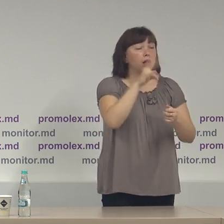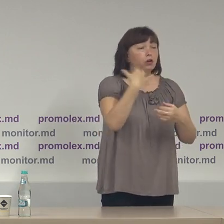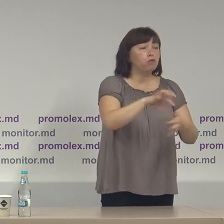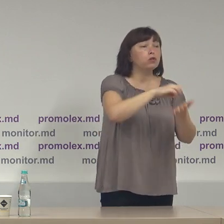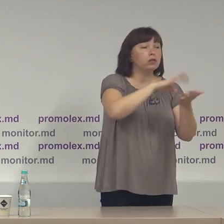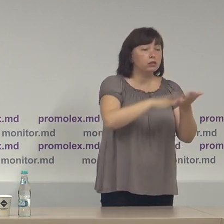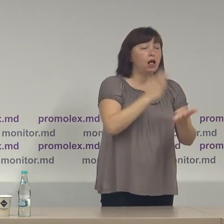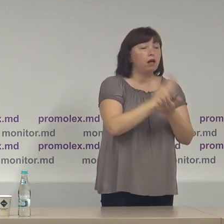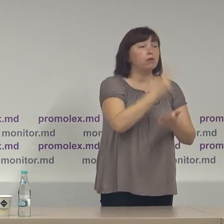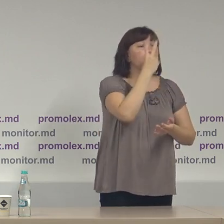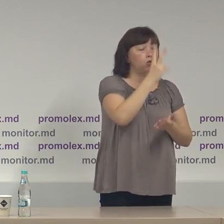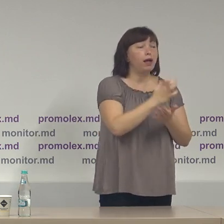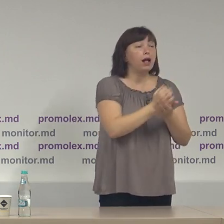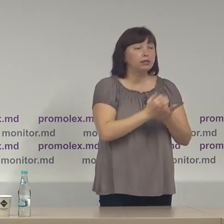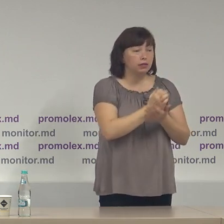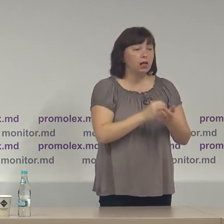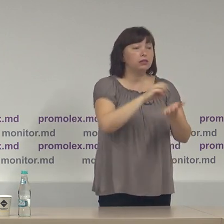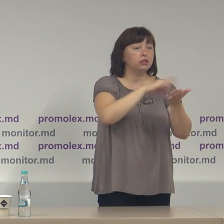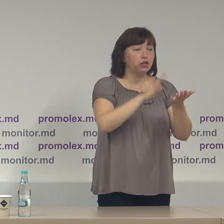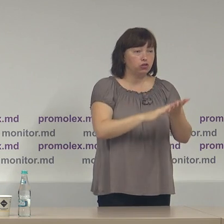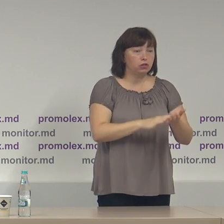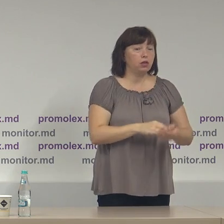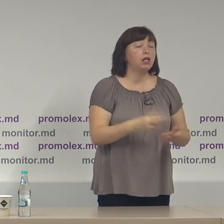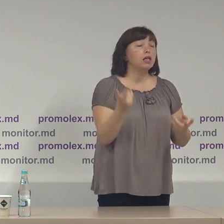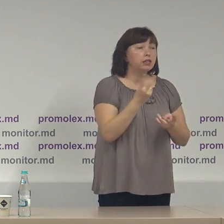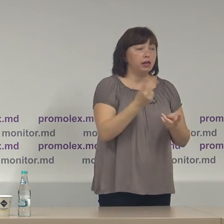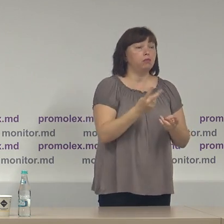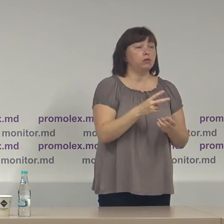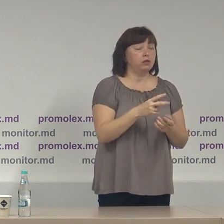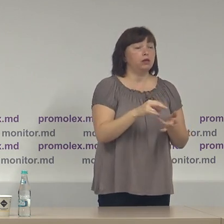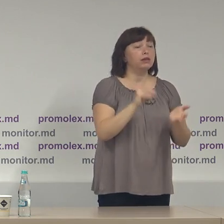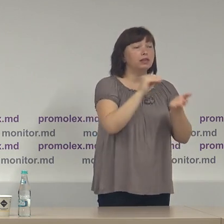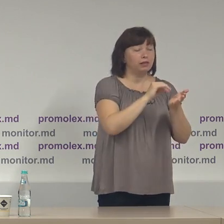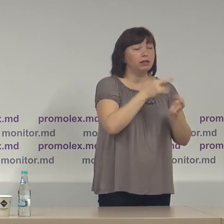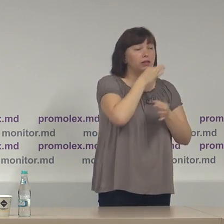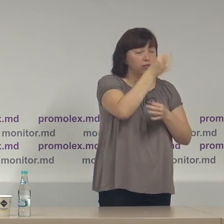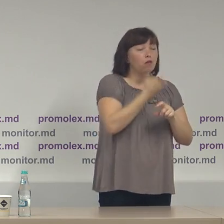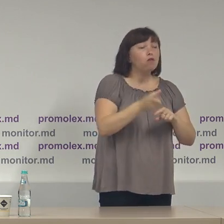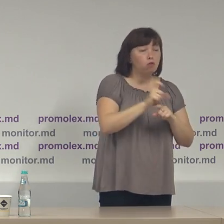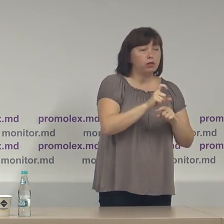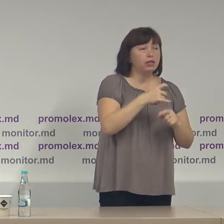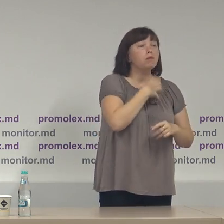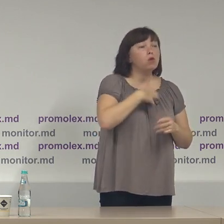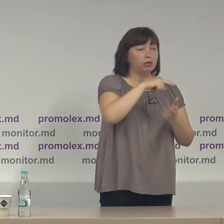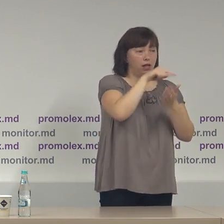pentru că avem doi candidați înregistrați trebuie să specificăm câteva aspecte foarte importante